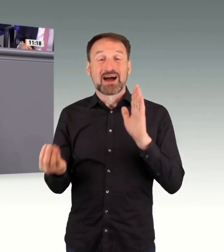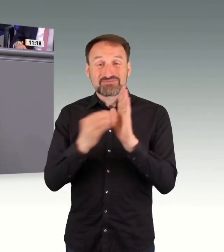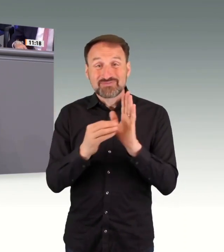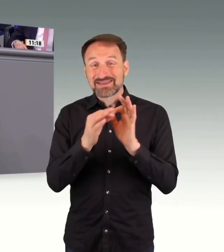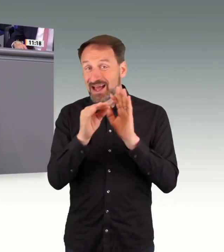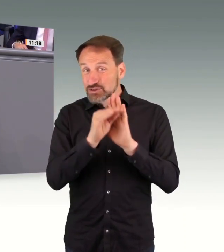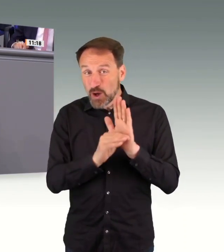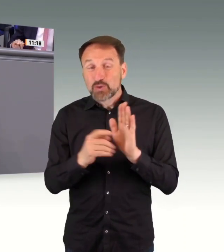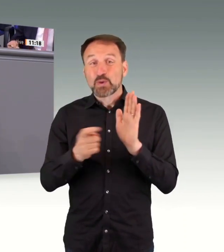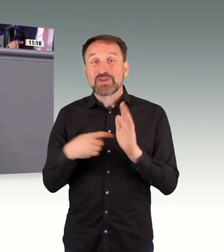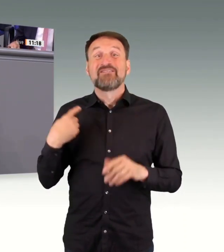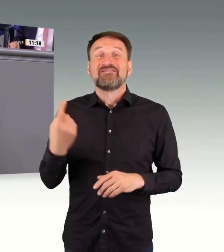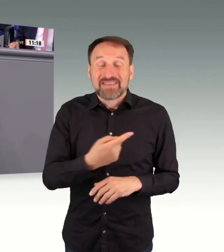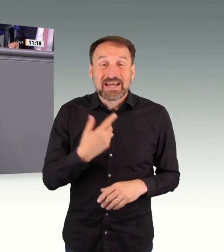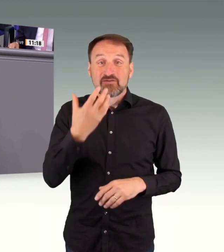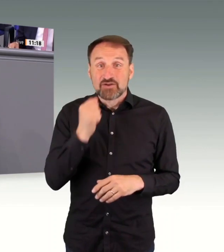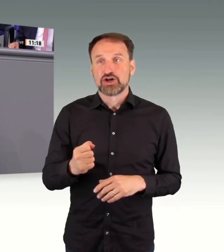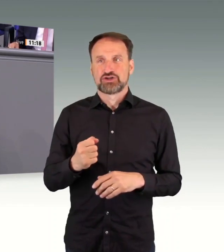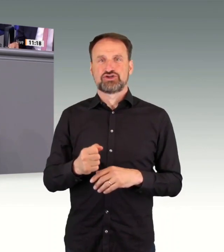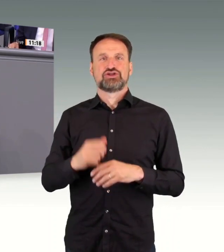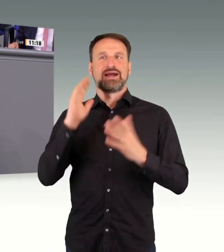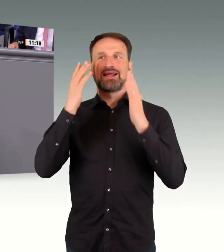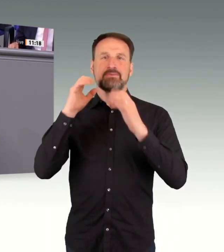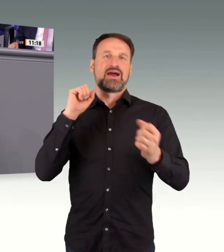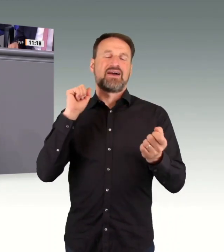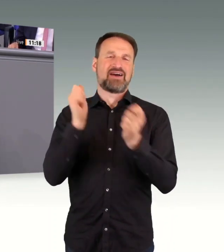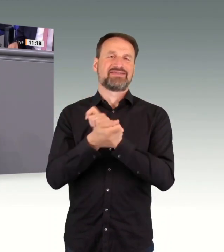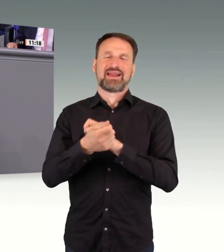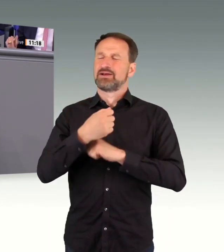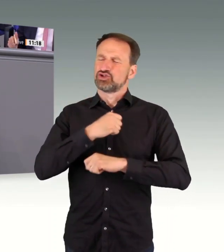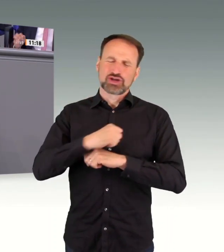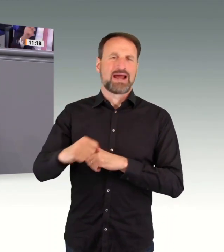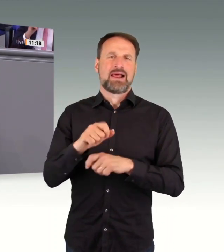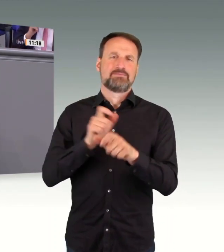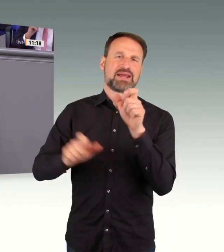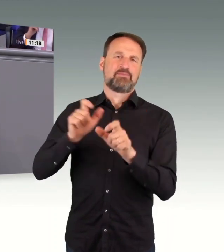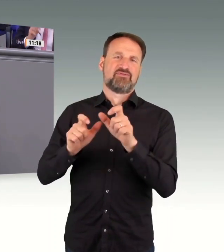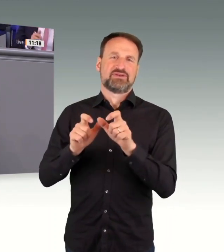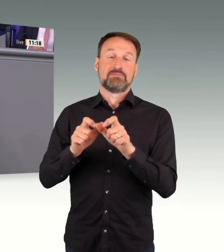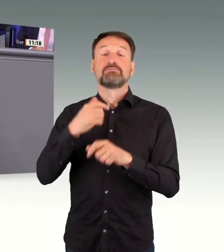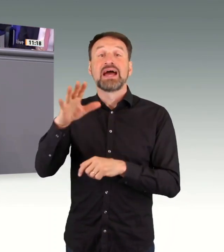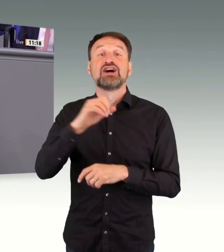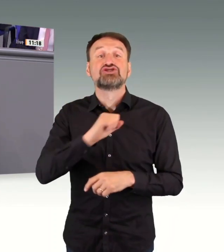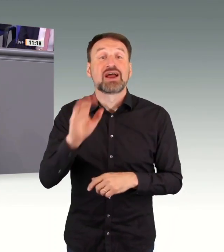schneller werden wollen. Viel schneller, als wir es in der Vergangenheit mit Ihnen gemeinsam geschafft haben.